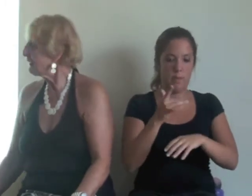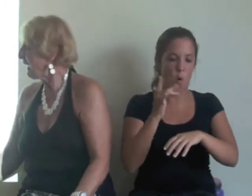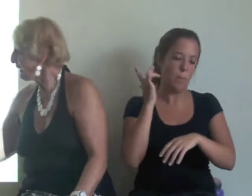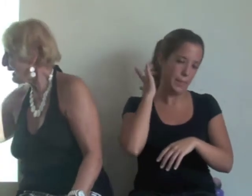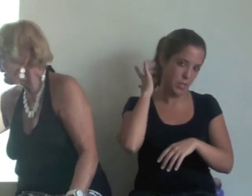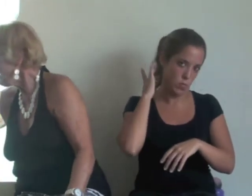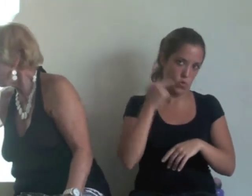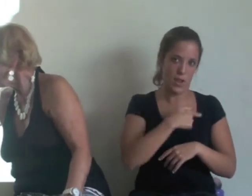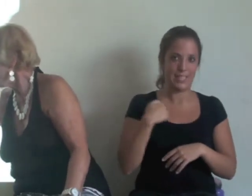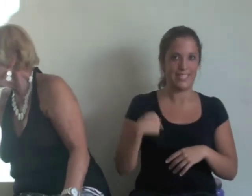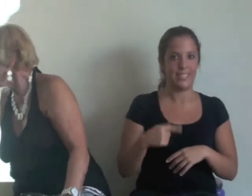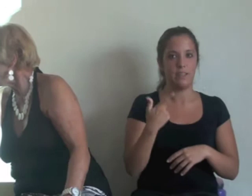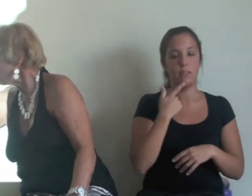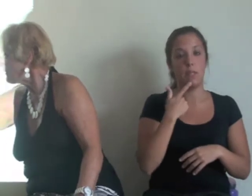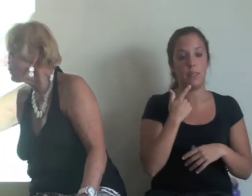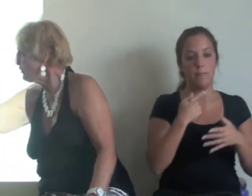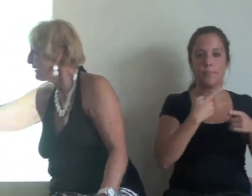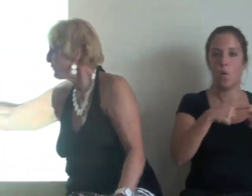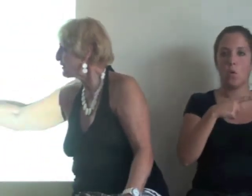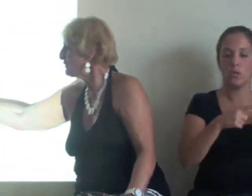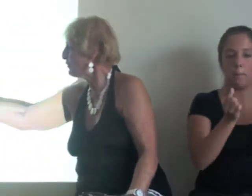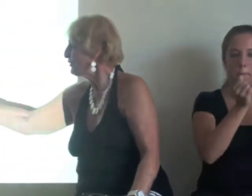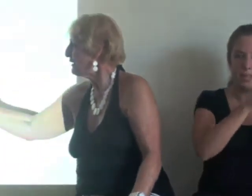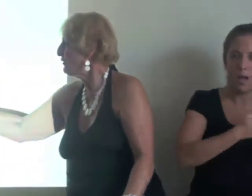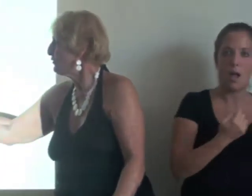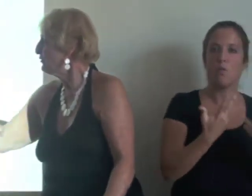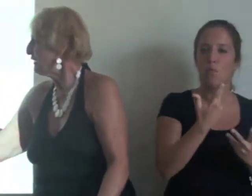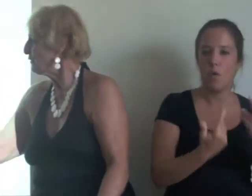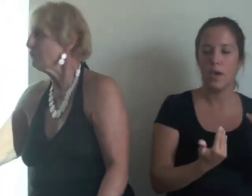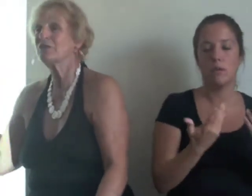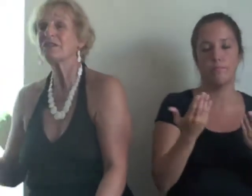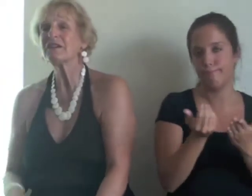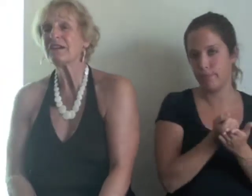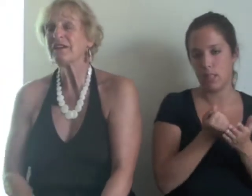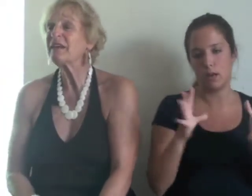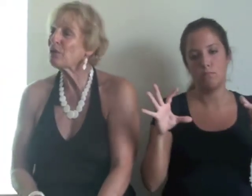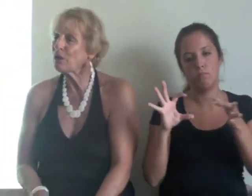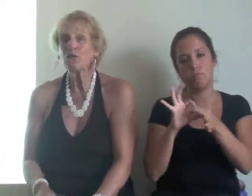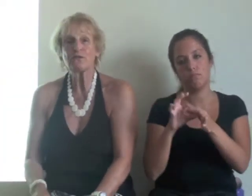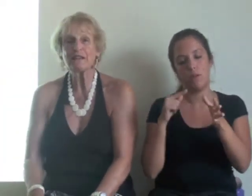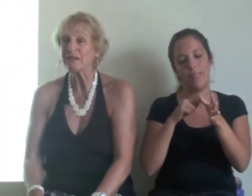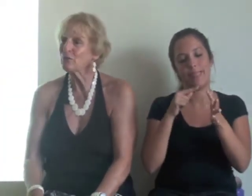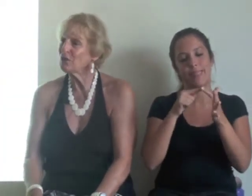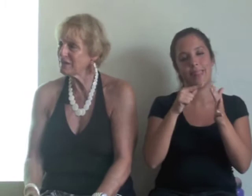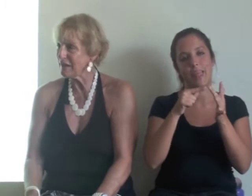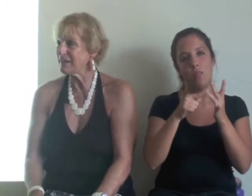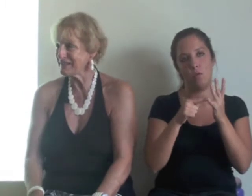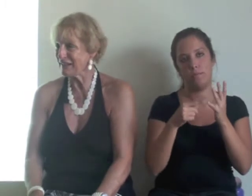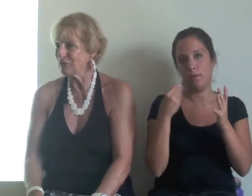que a cada elemento le corresponde un libro. Y el juego curativo está basado